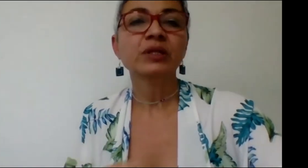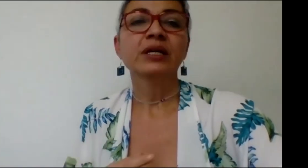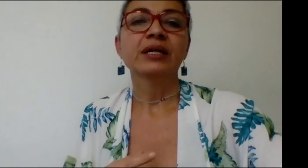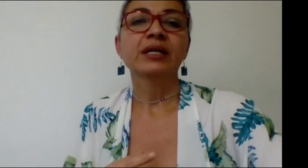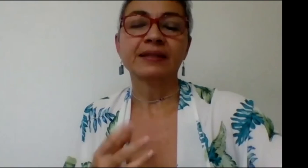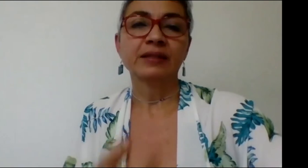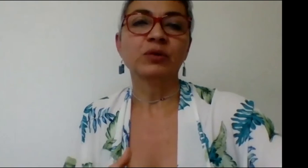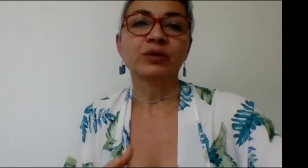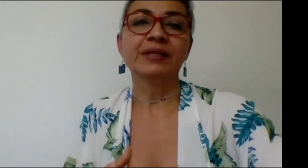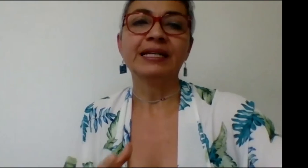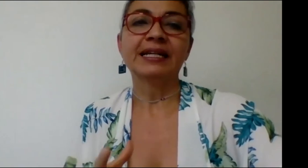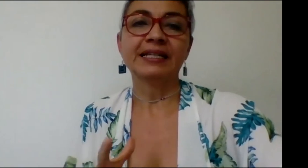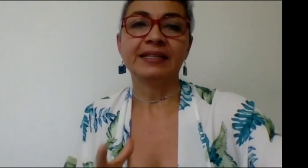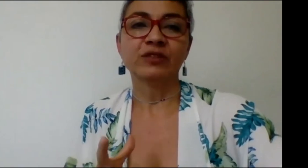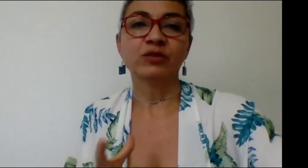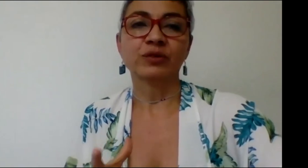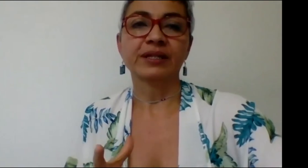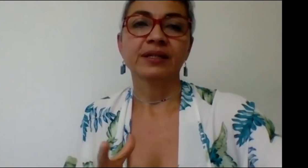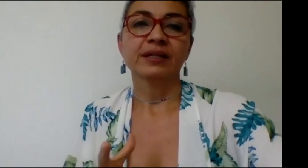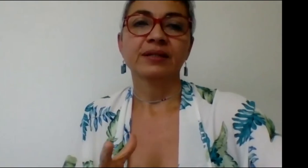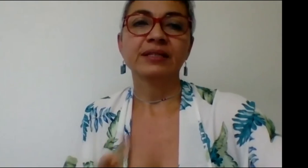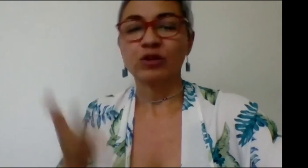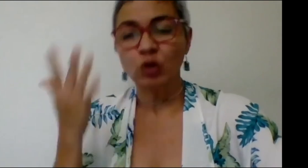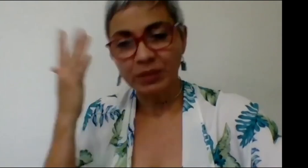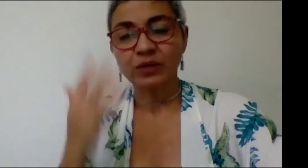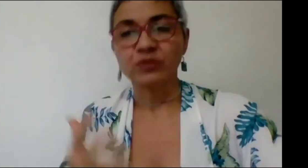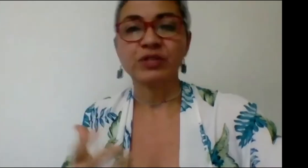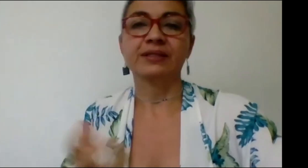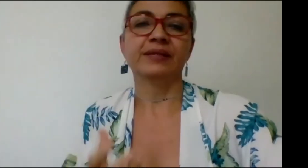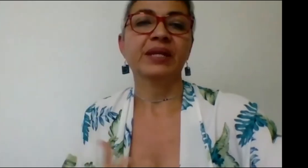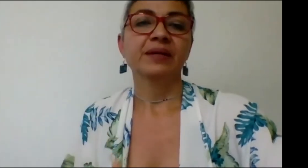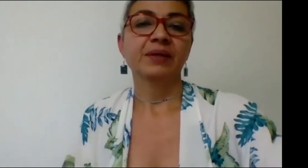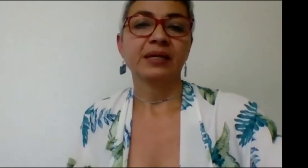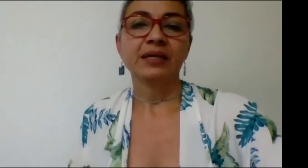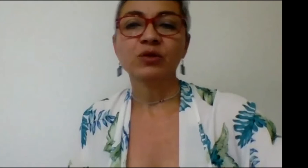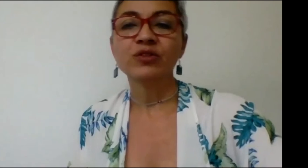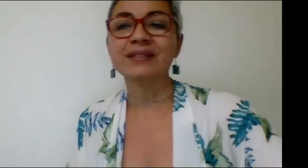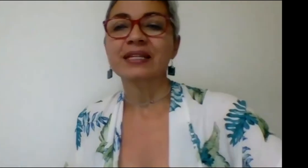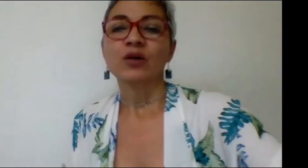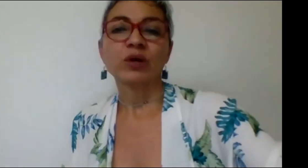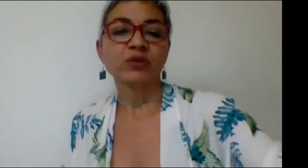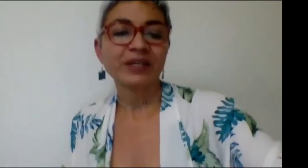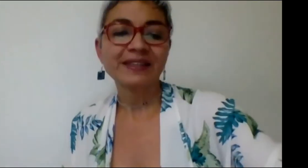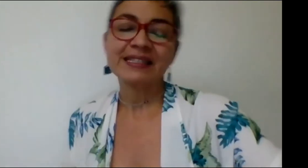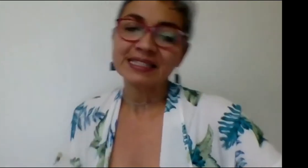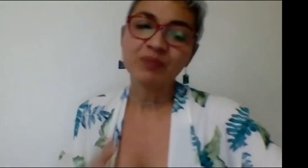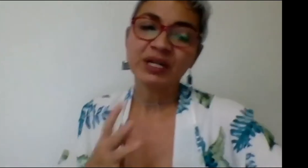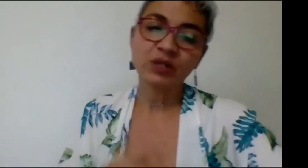alrededor de la realidad sorda de toma de conciencia entonces cuando ustedes dicen sí pero